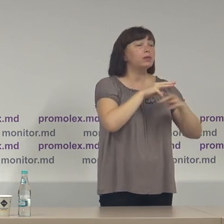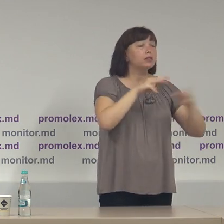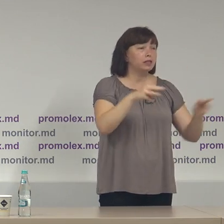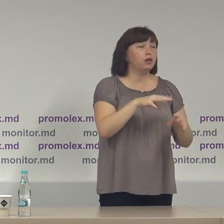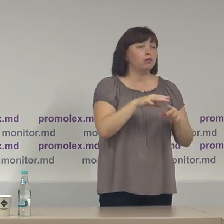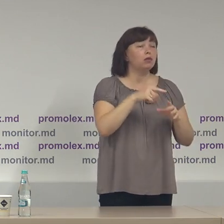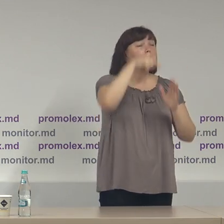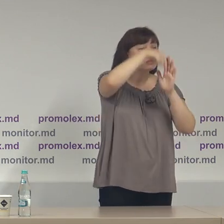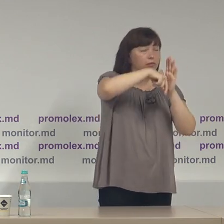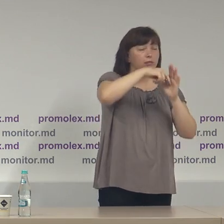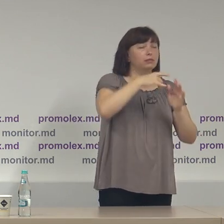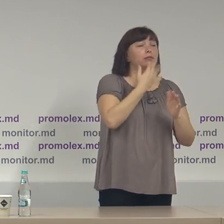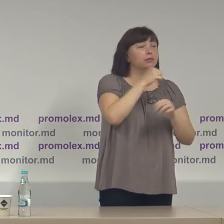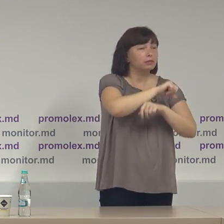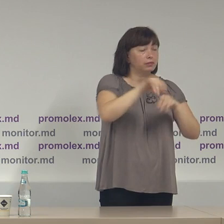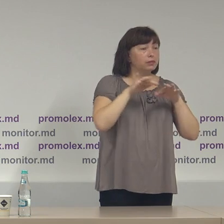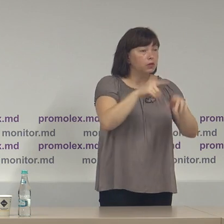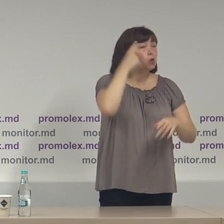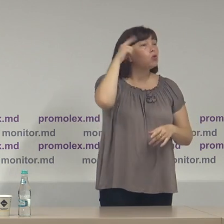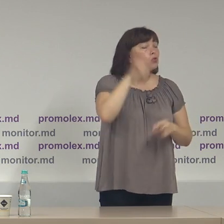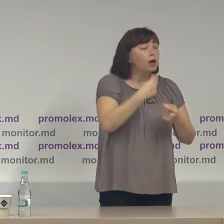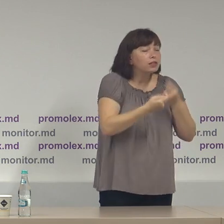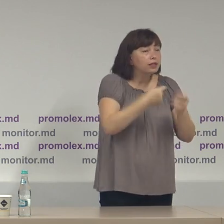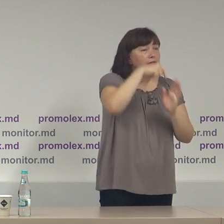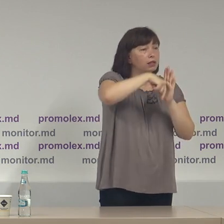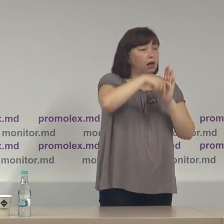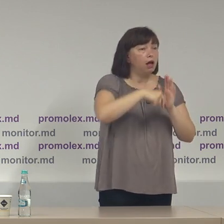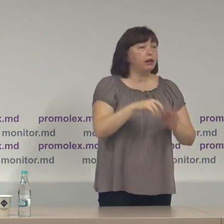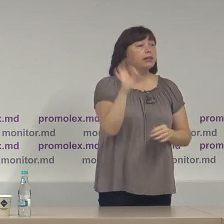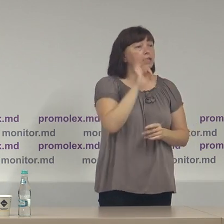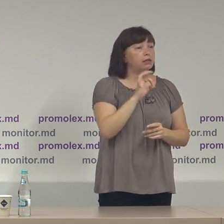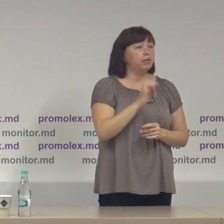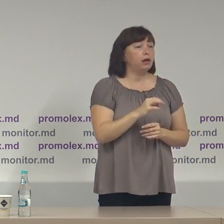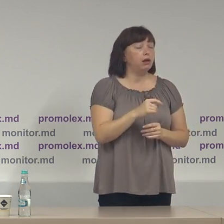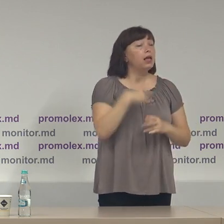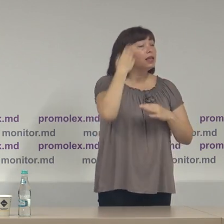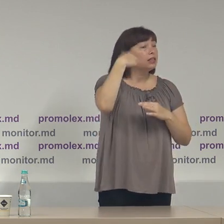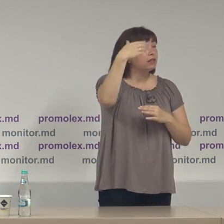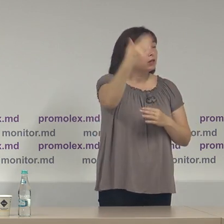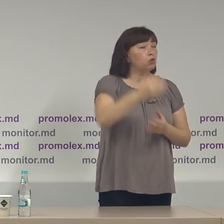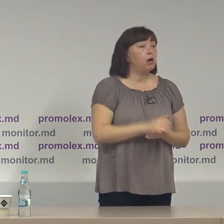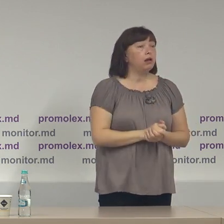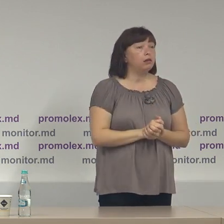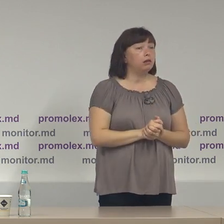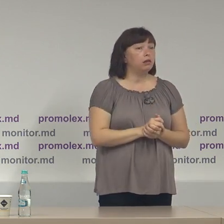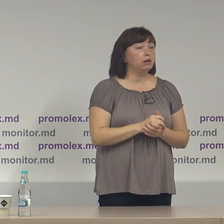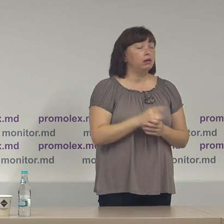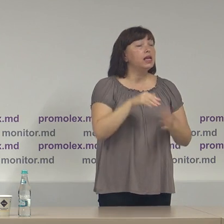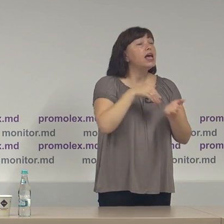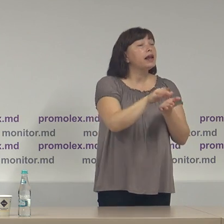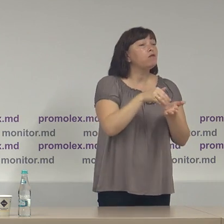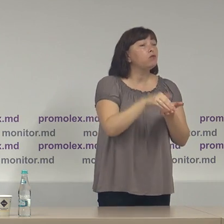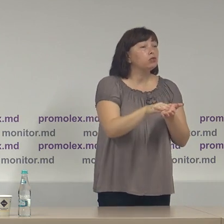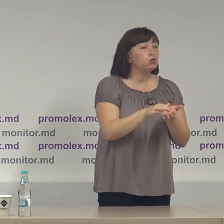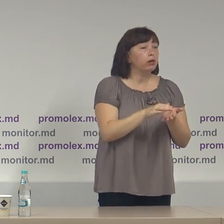și Integrării Europene, cunoaște detalii despre eventuale refuzuri